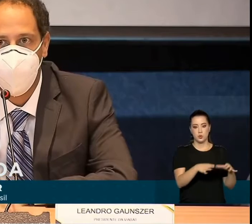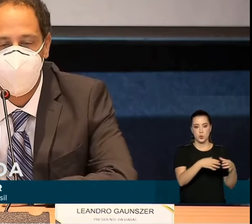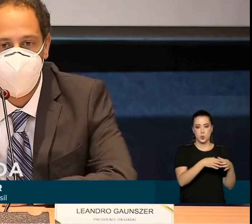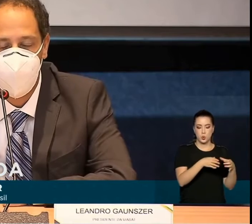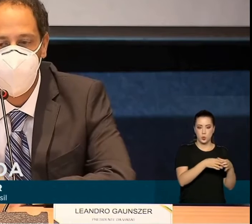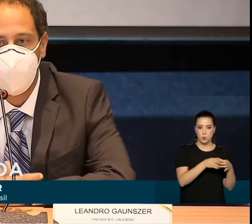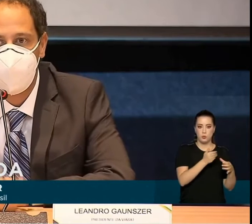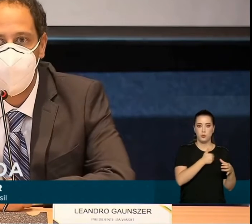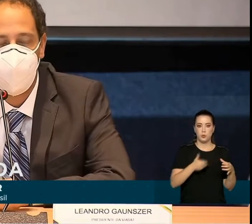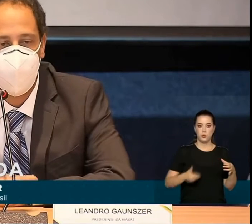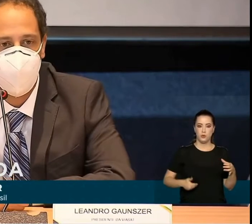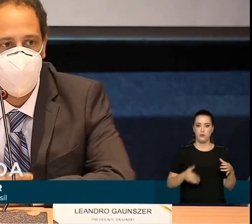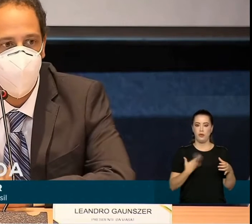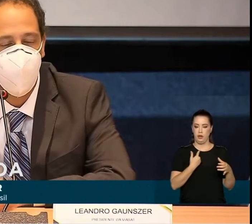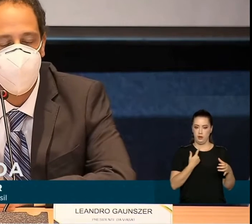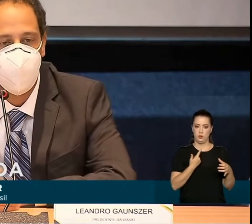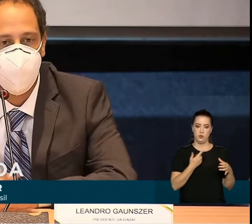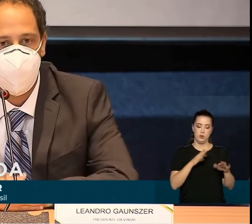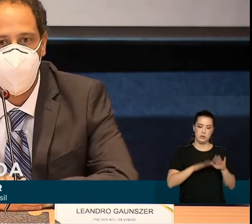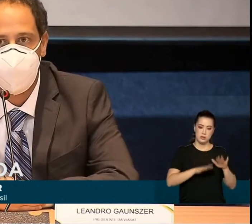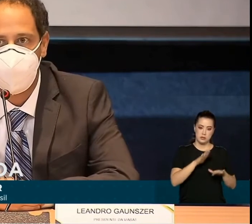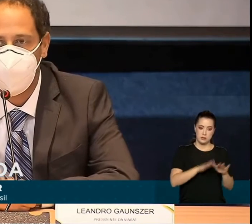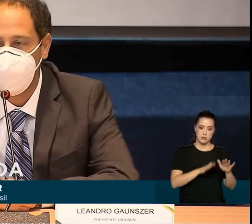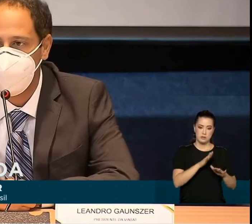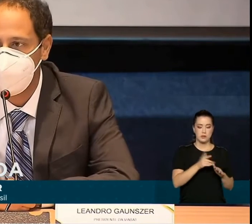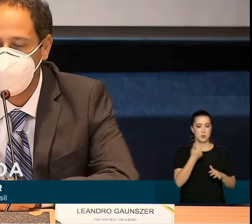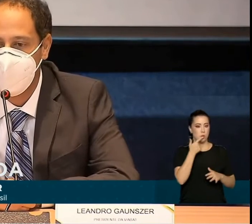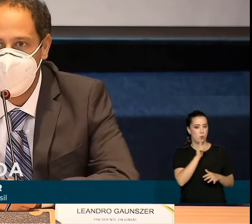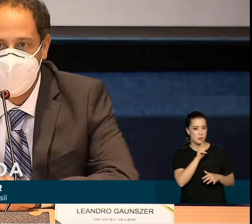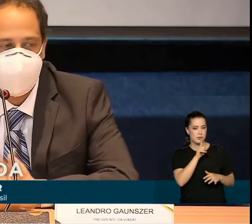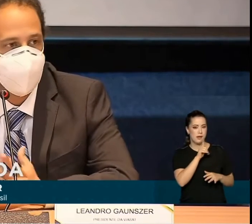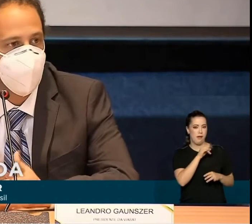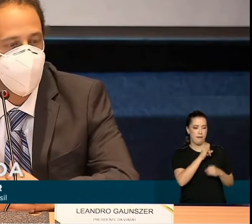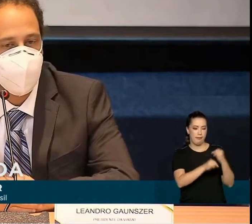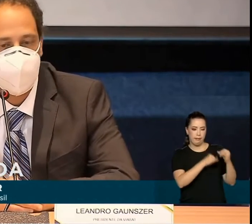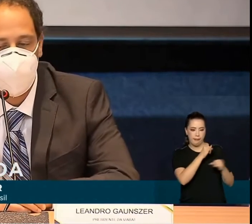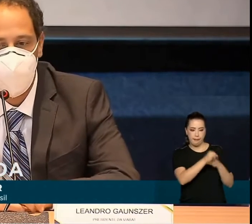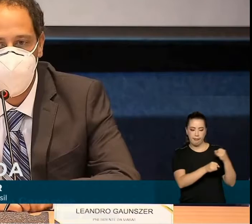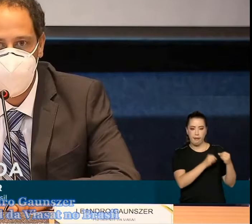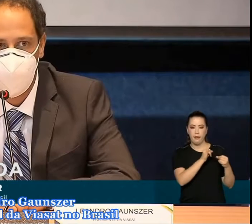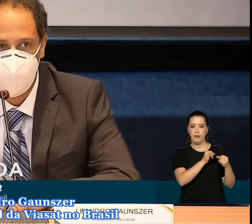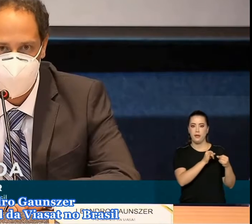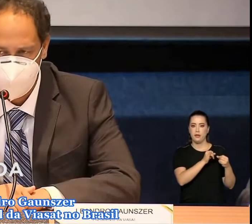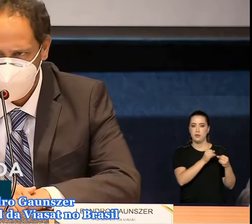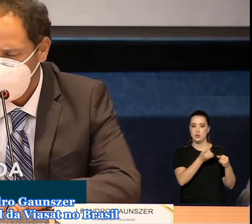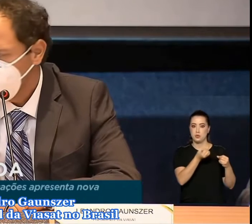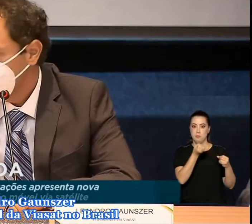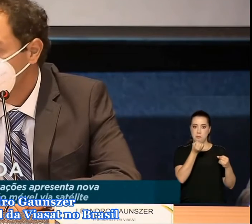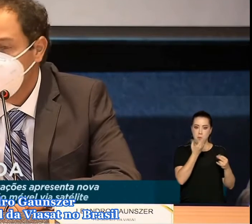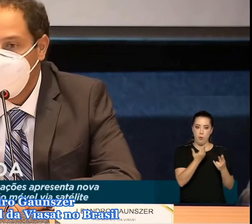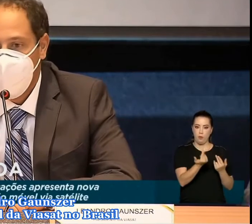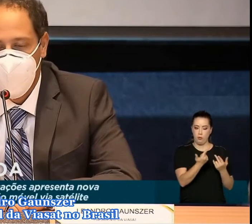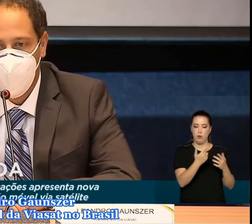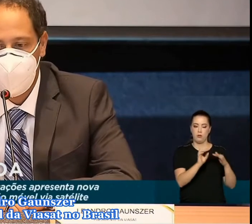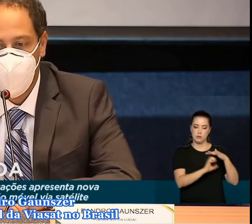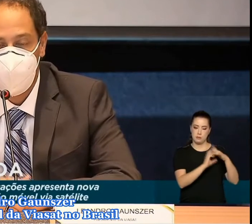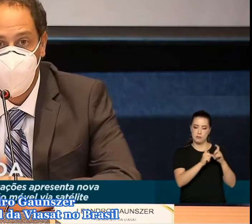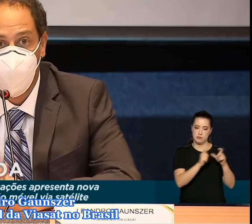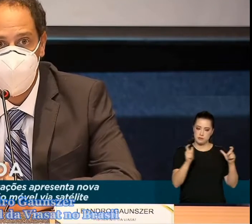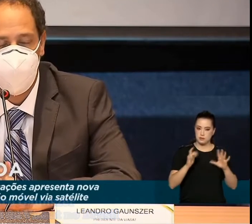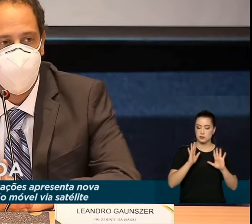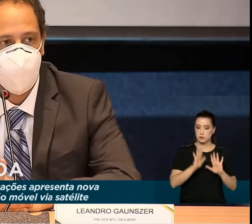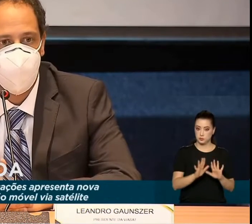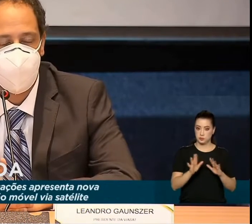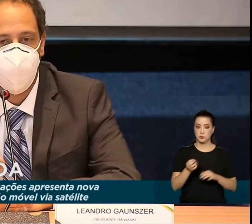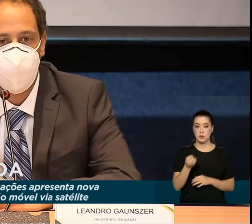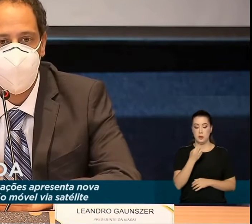vão, mas não tem, em algum momento perde a conexão das, digamos, das grandes operadoras. É uma solução